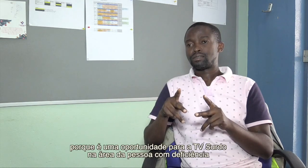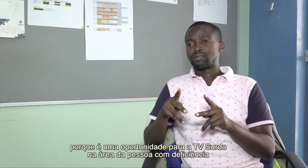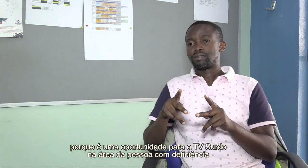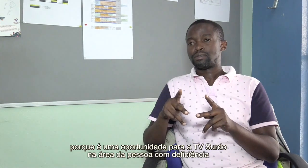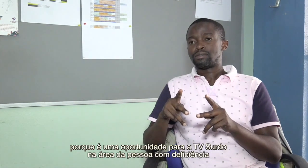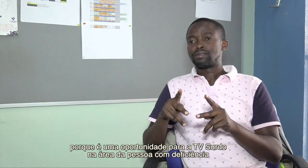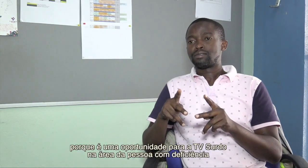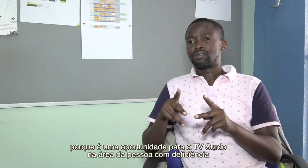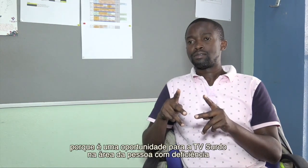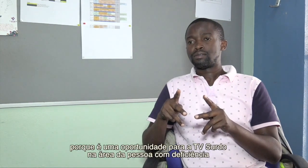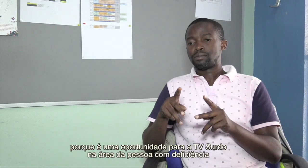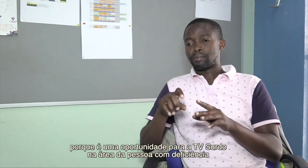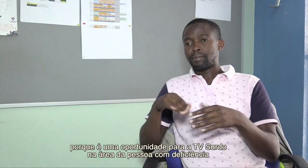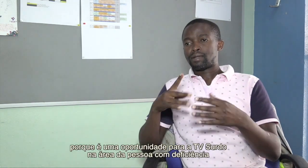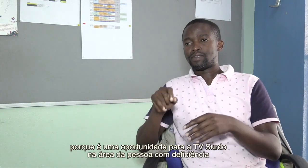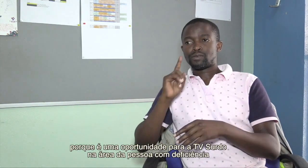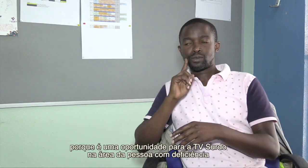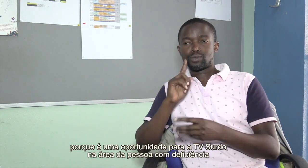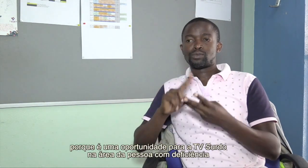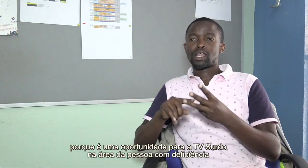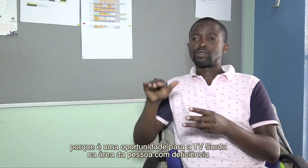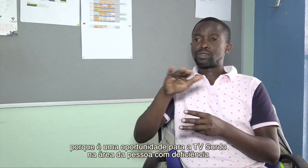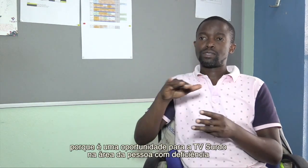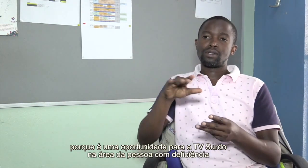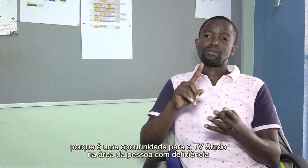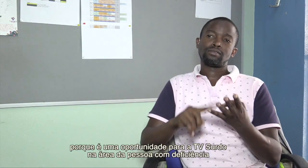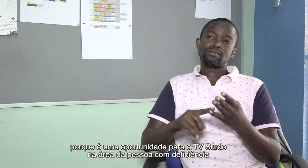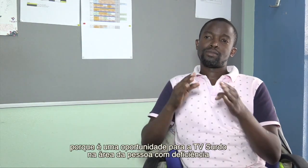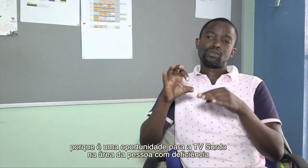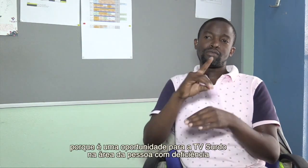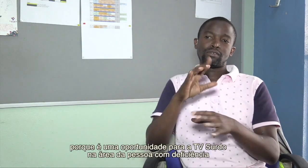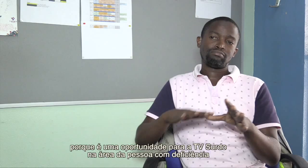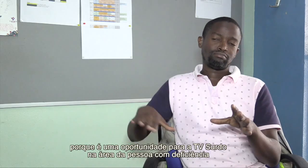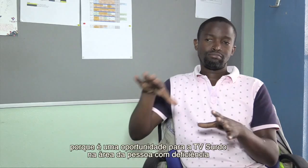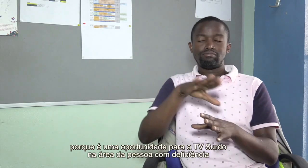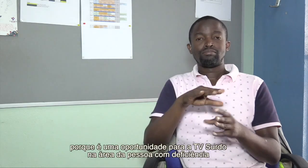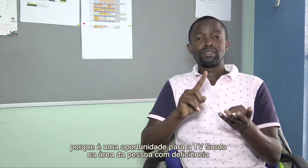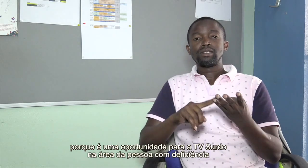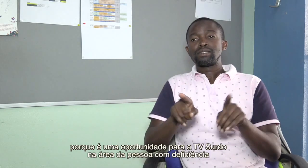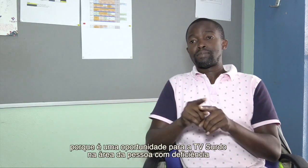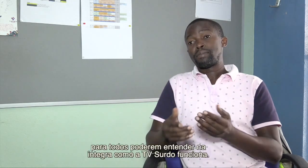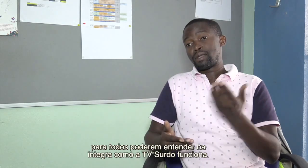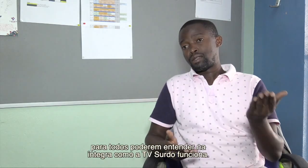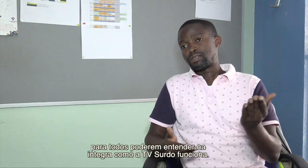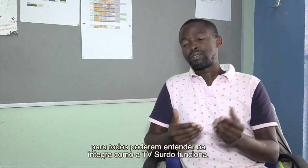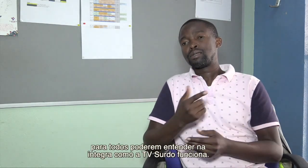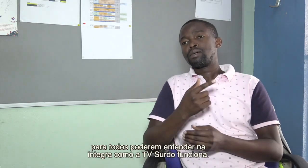porque também é uma grande oportunidade para a TV Surdo na área das pessoas com deficiência.